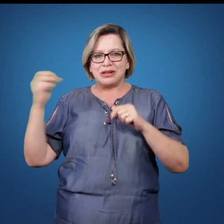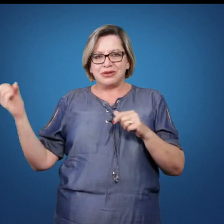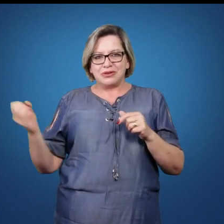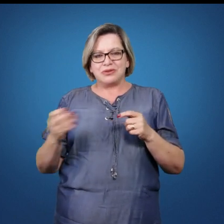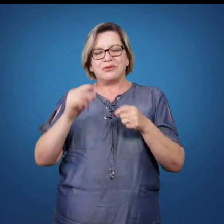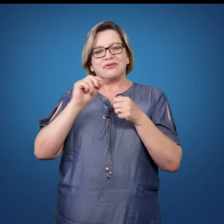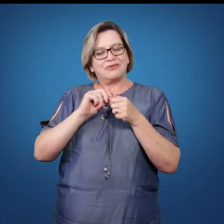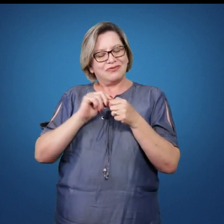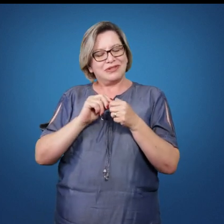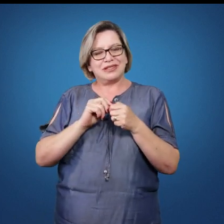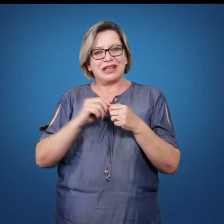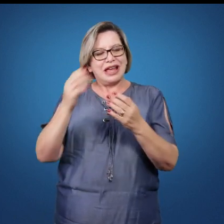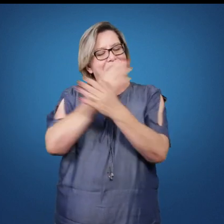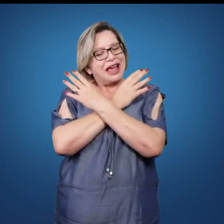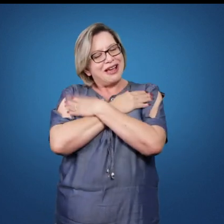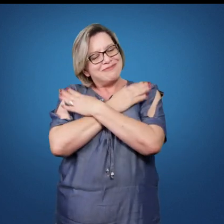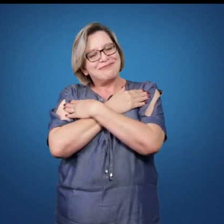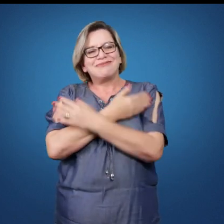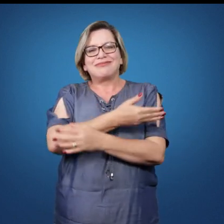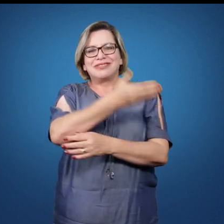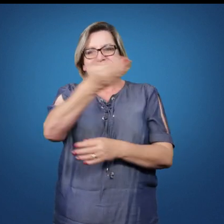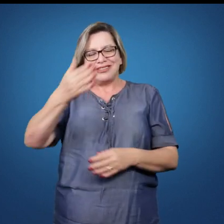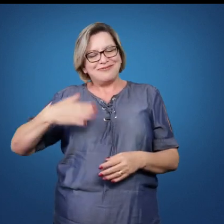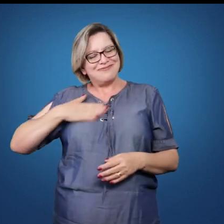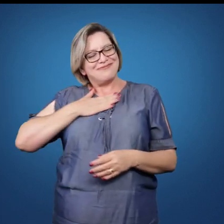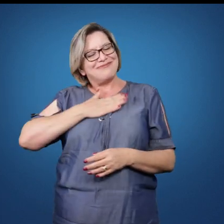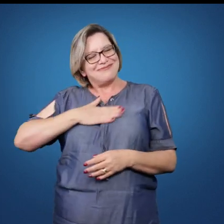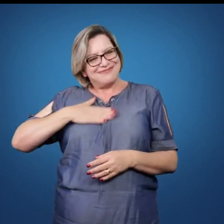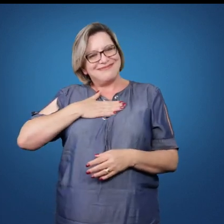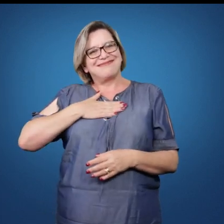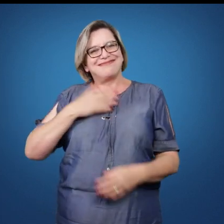educação física escolar. Um grande abraço e um prazer novamente.